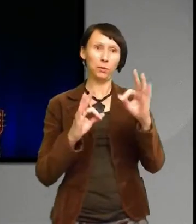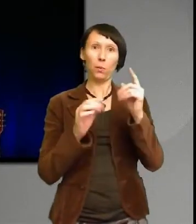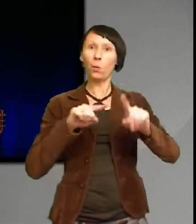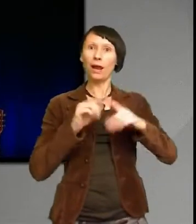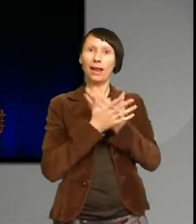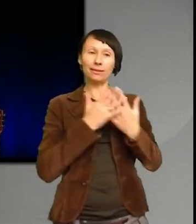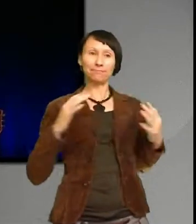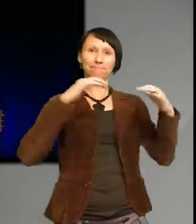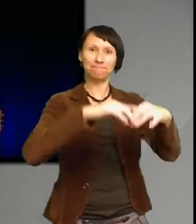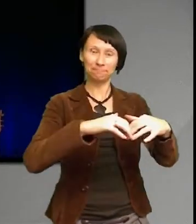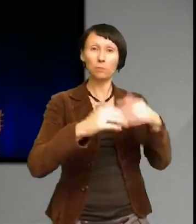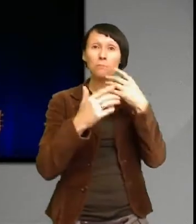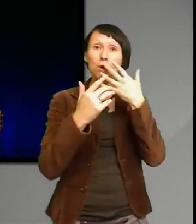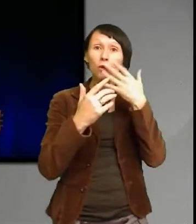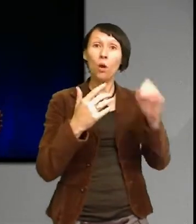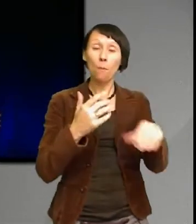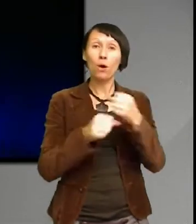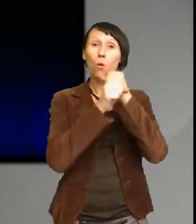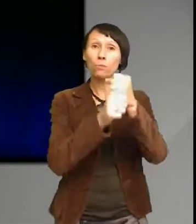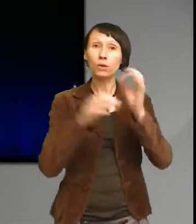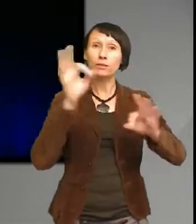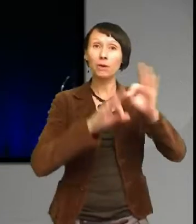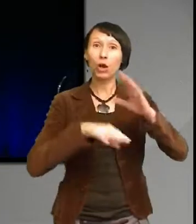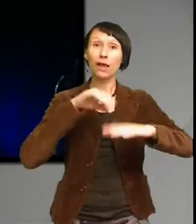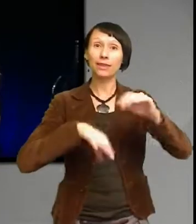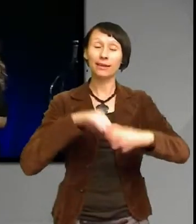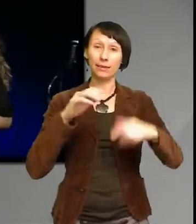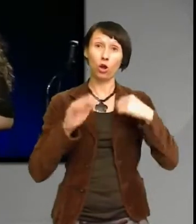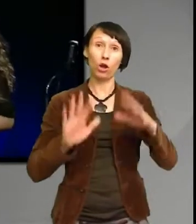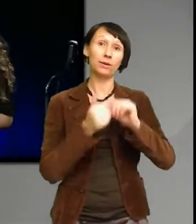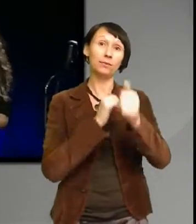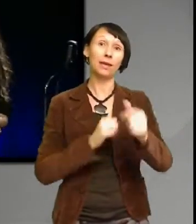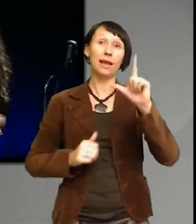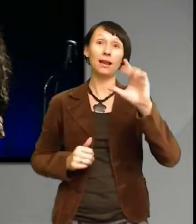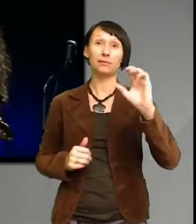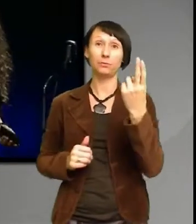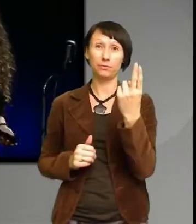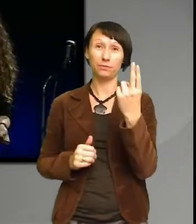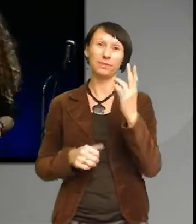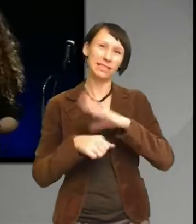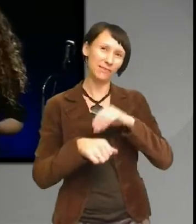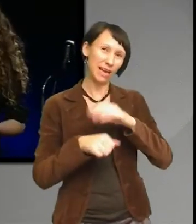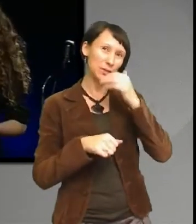kemikaliehantering jag representerade LSU LSU det är Sveriges ungdomsorganisationer